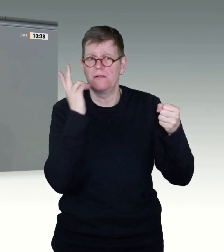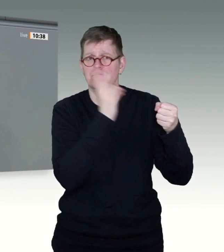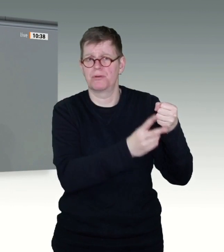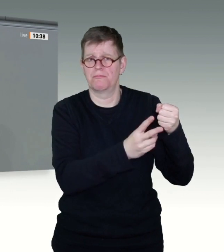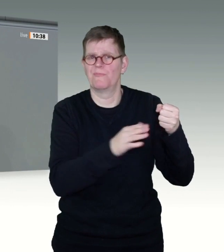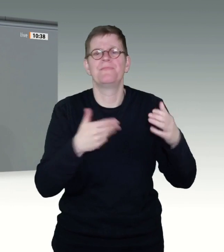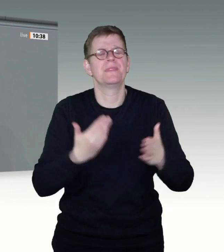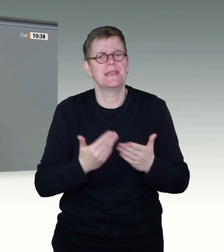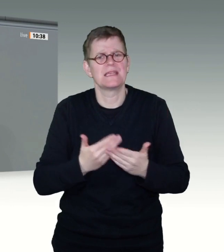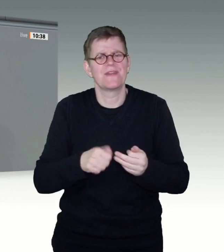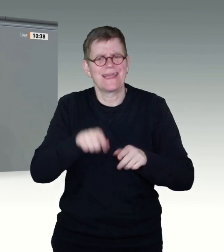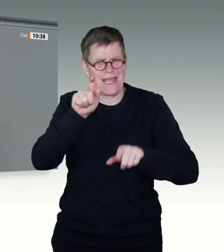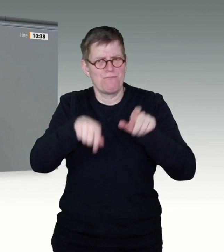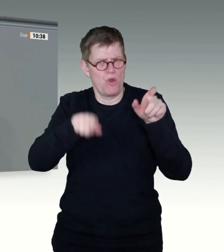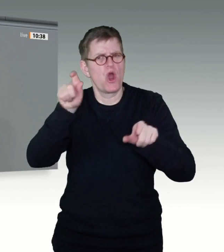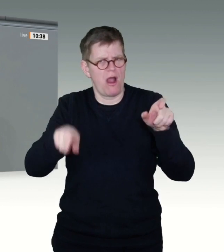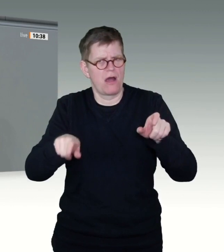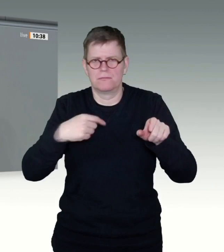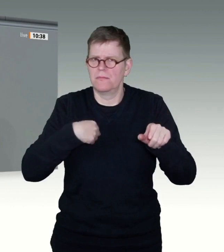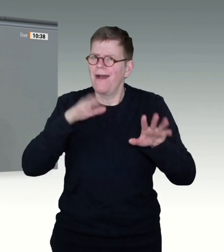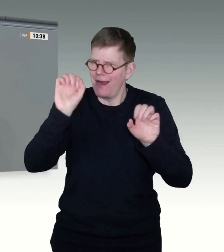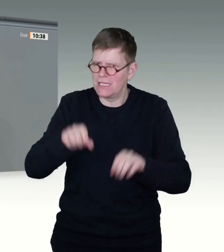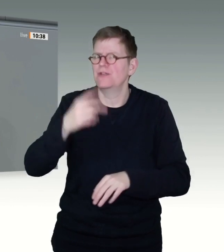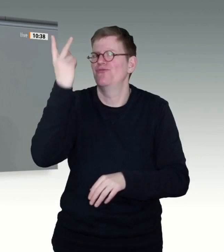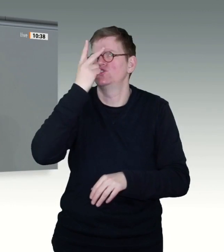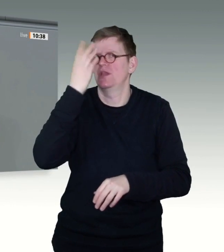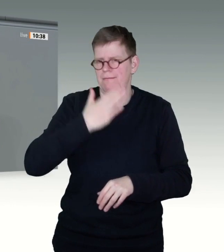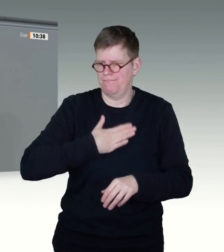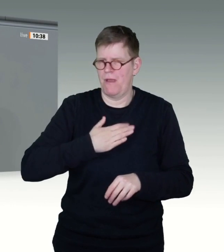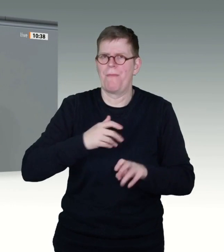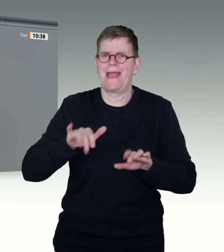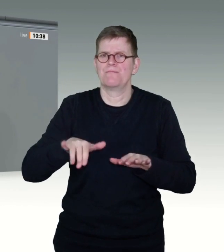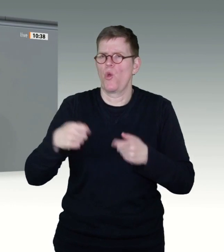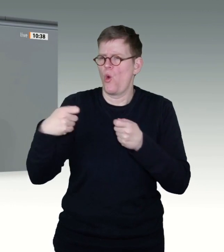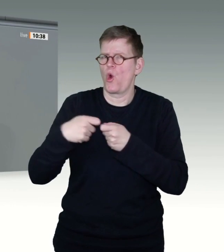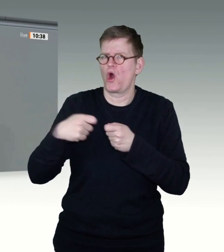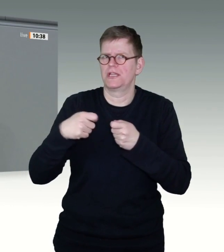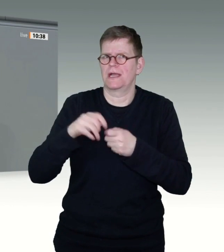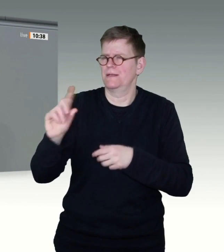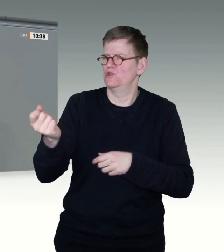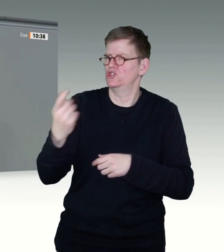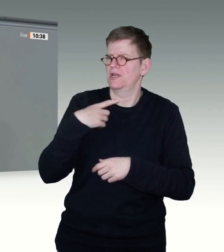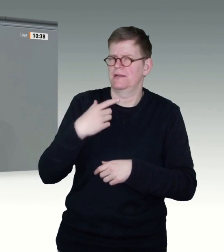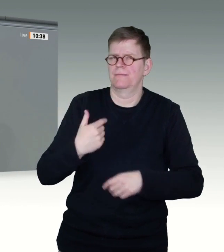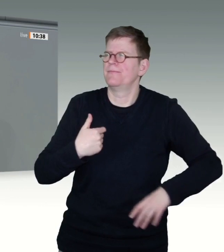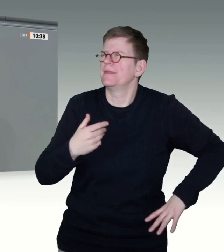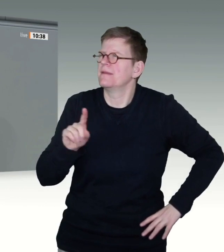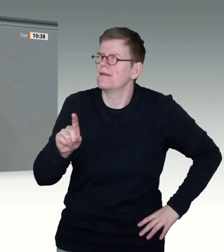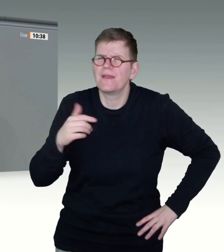zu meinem Büro aufnehmen und die sich über die Zustände wundern. Und viele von denen würden gerne, obwohl sie nicht priorisiert